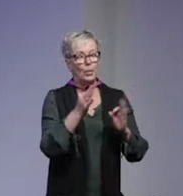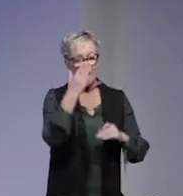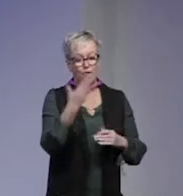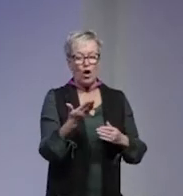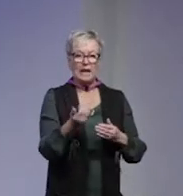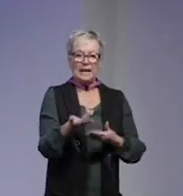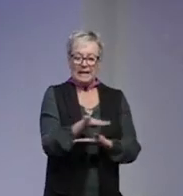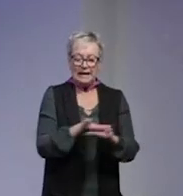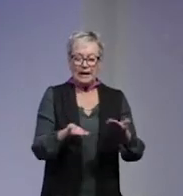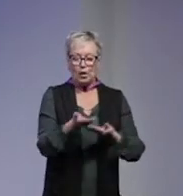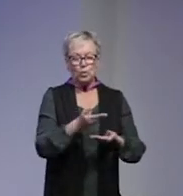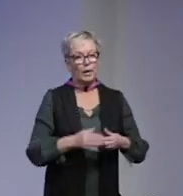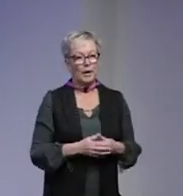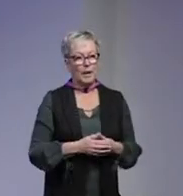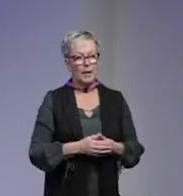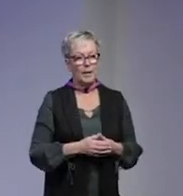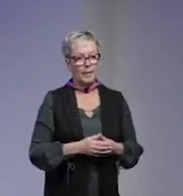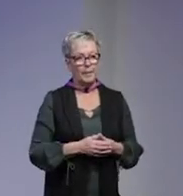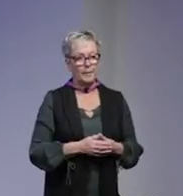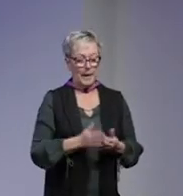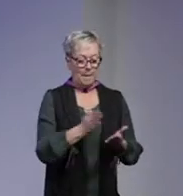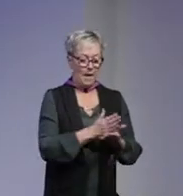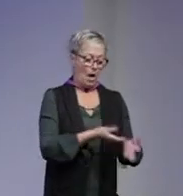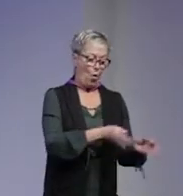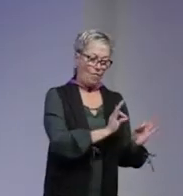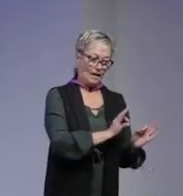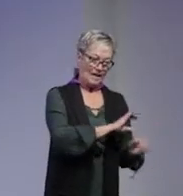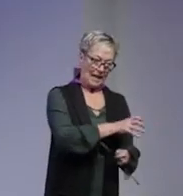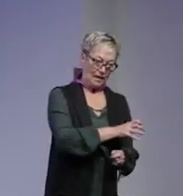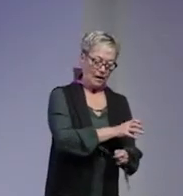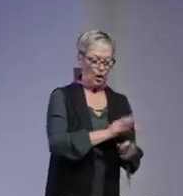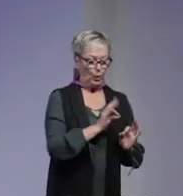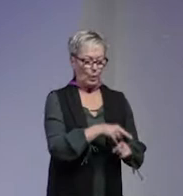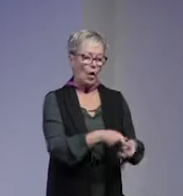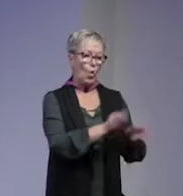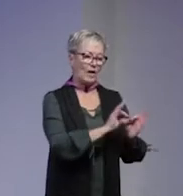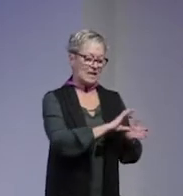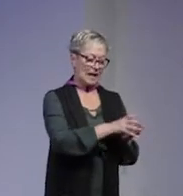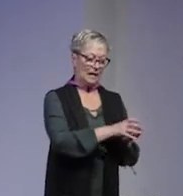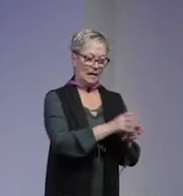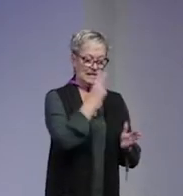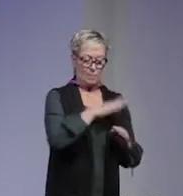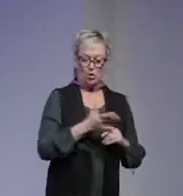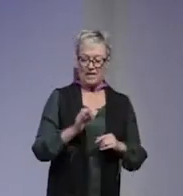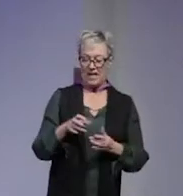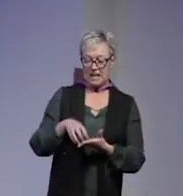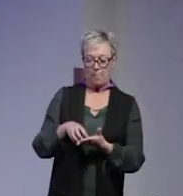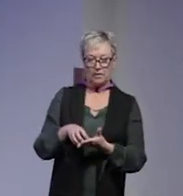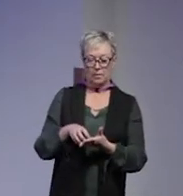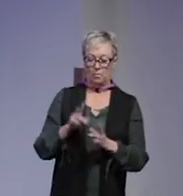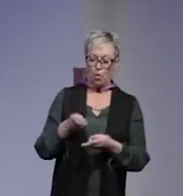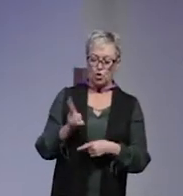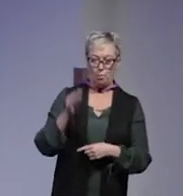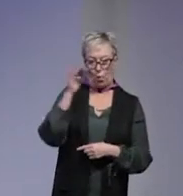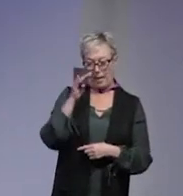interaktionen mellan den offentliga sektorn. Hur den offentliga sektorn ser på civilsamhället både som problem